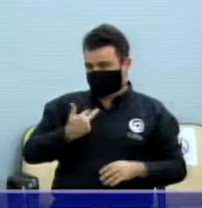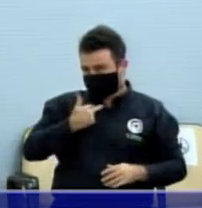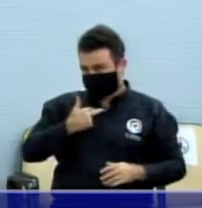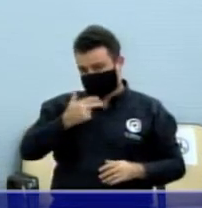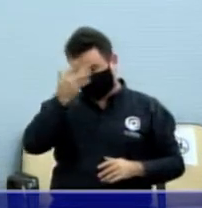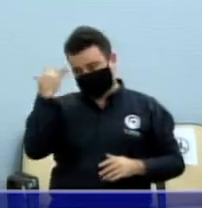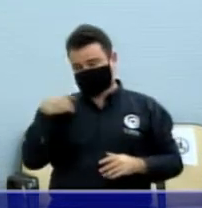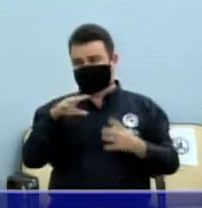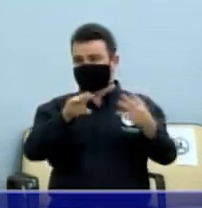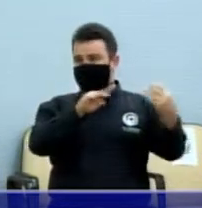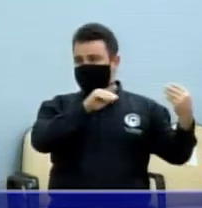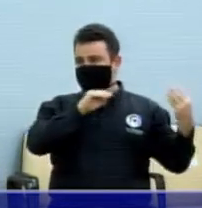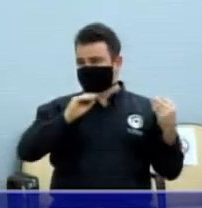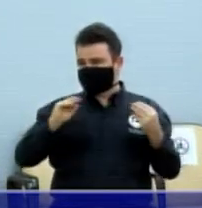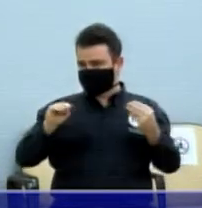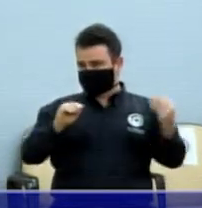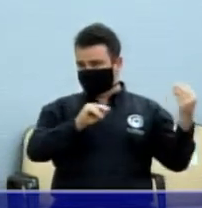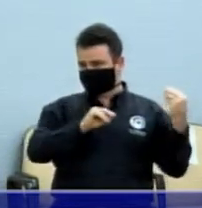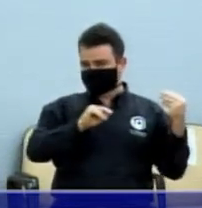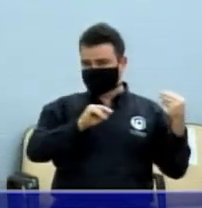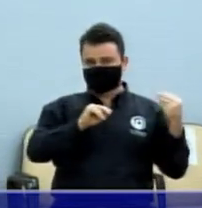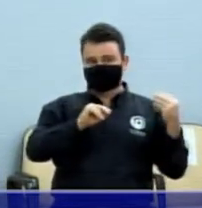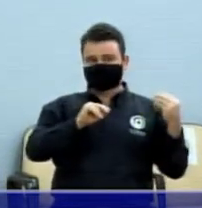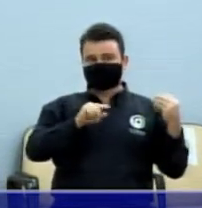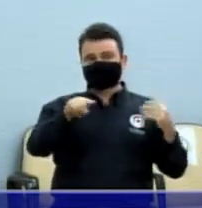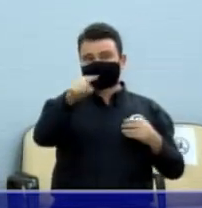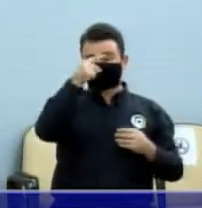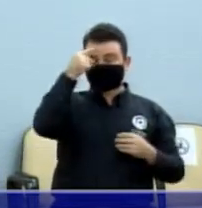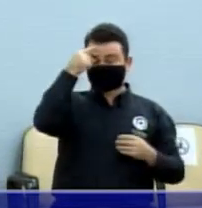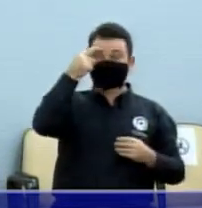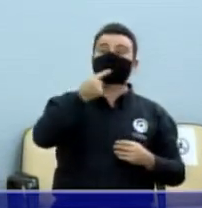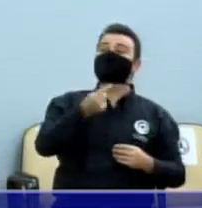para não dar, gerar despesa ao município.